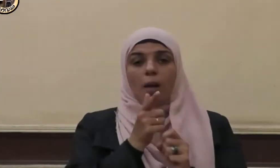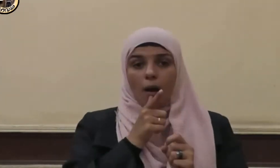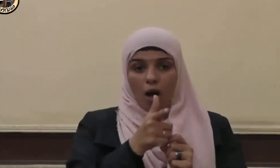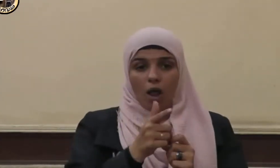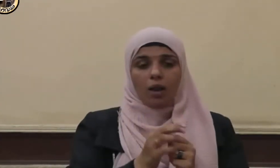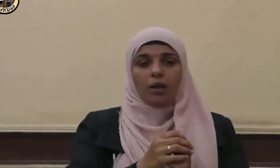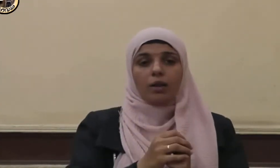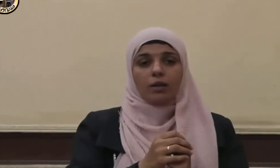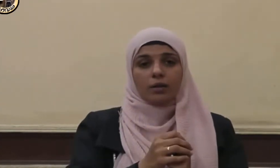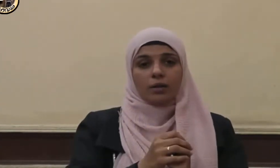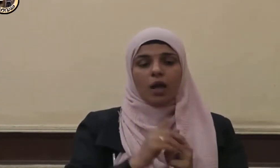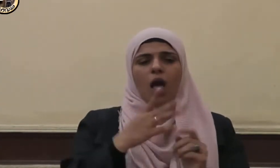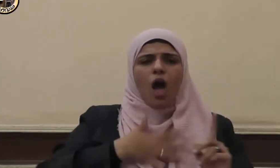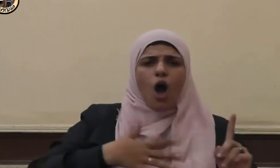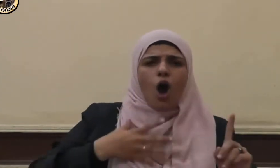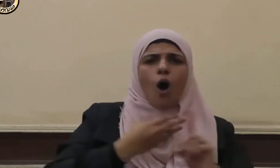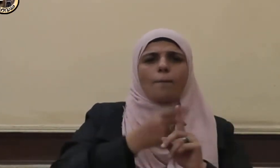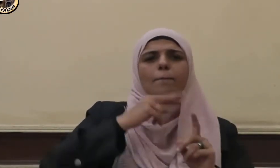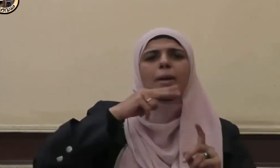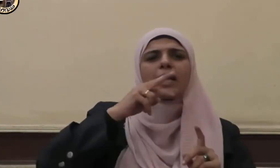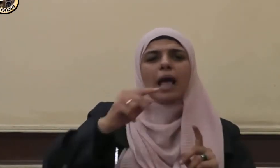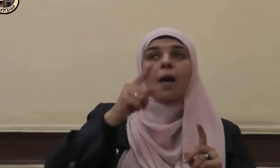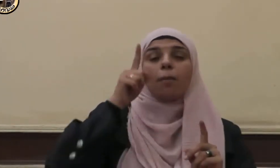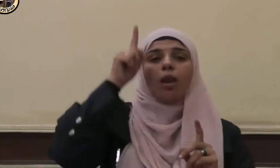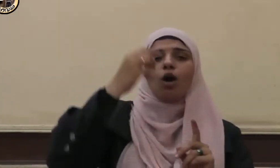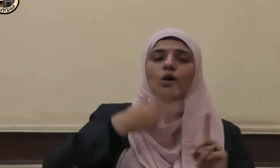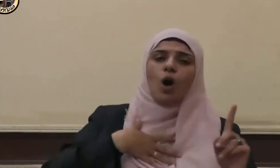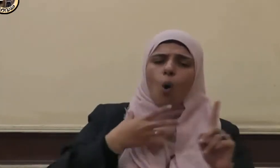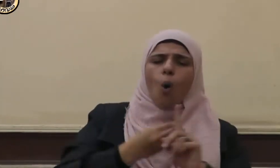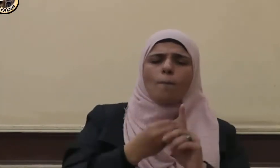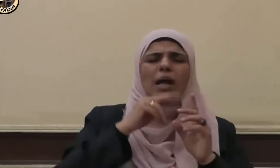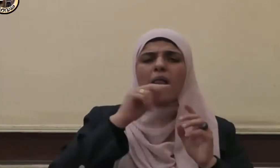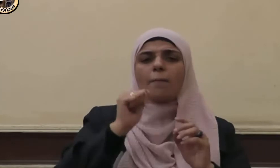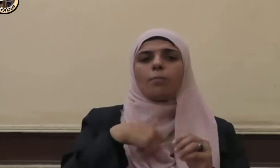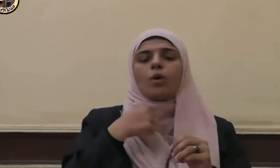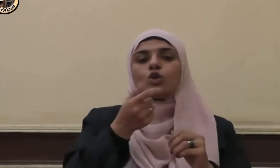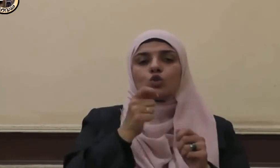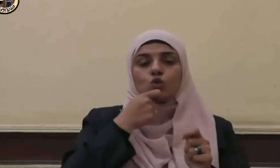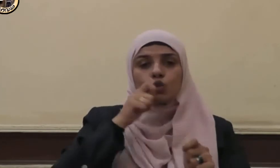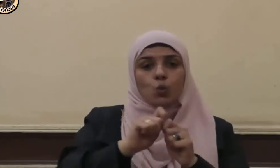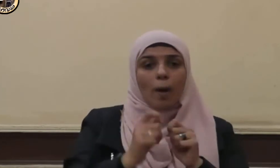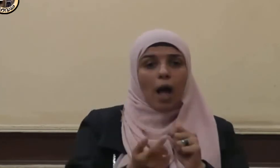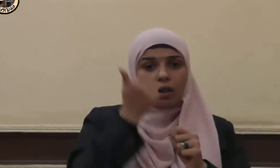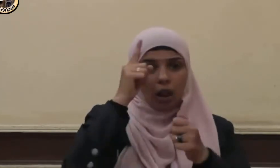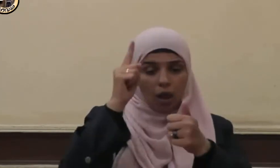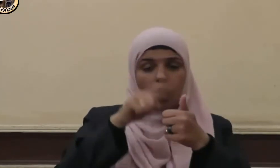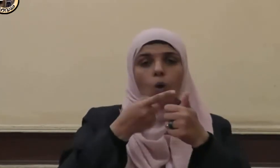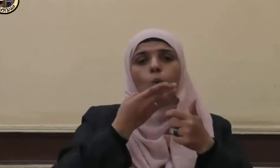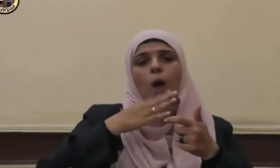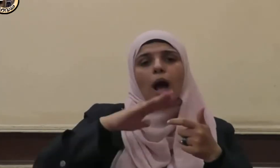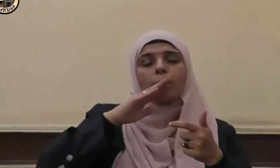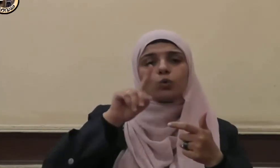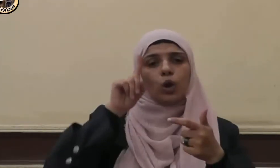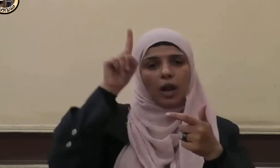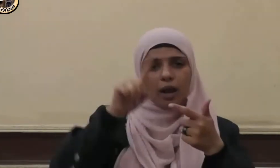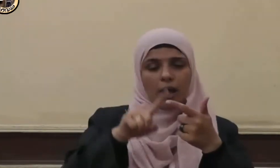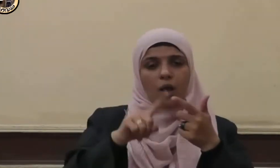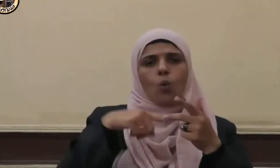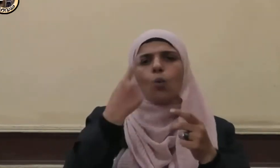أحب الكلام إلى الله أربع سبحان الله والحمد لله ولا إله